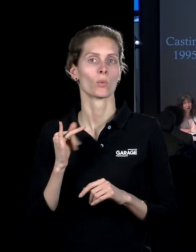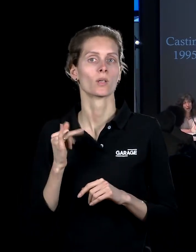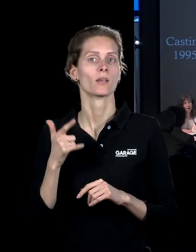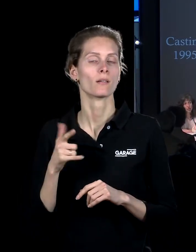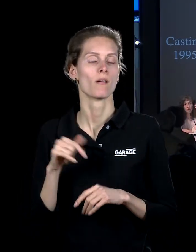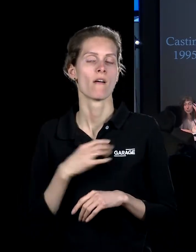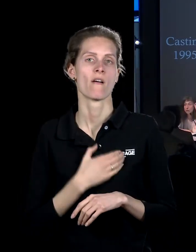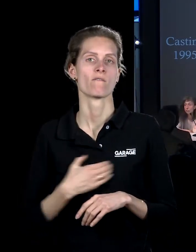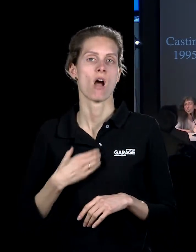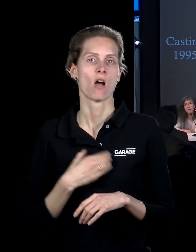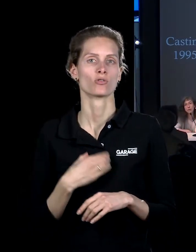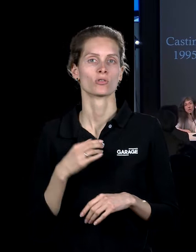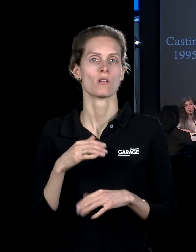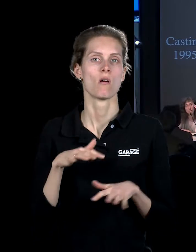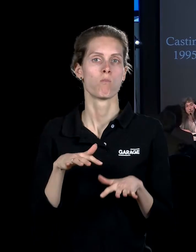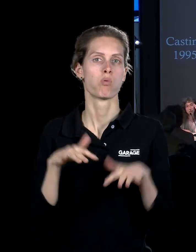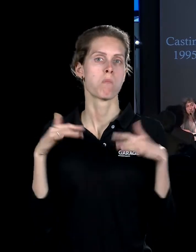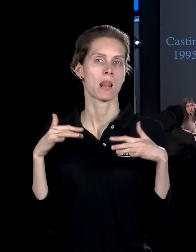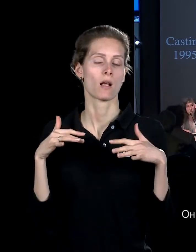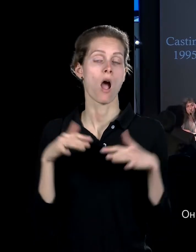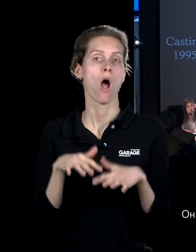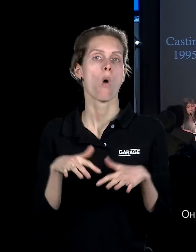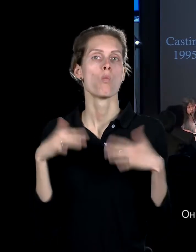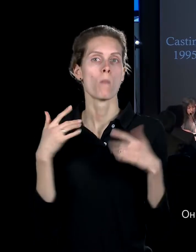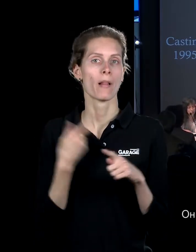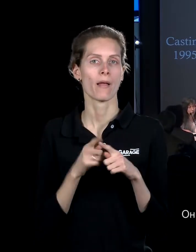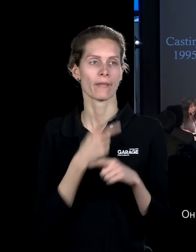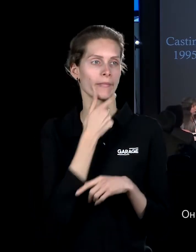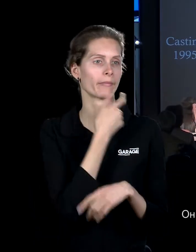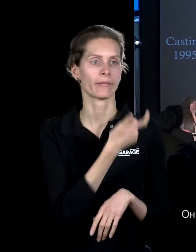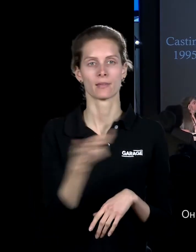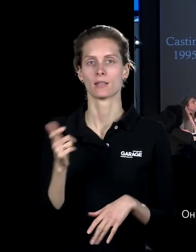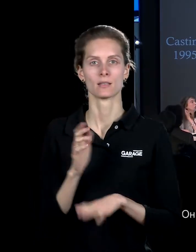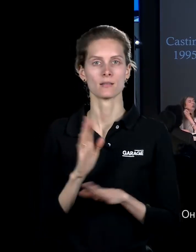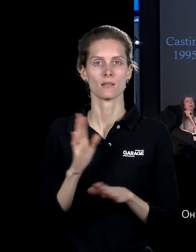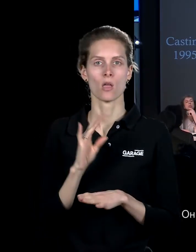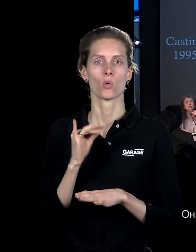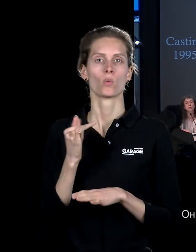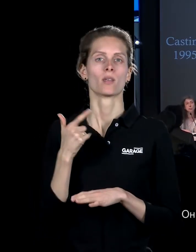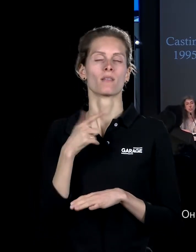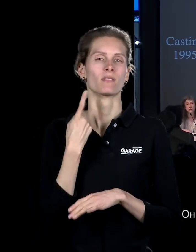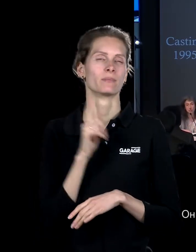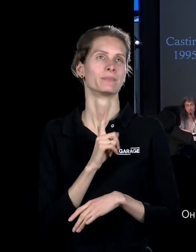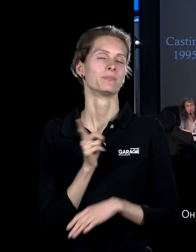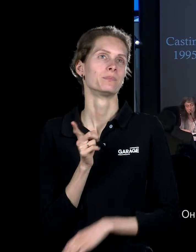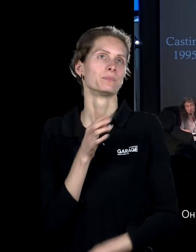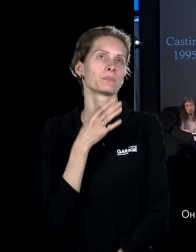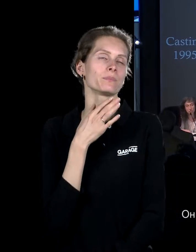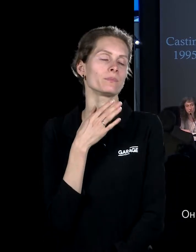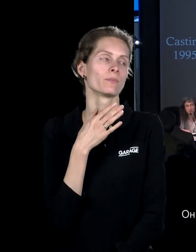публики, где публика не должна быть зрителем. Он сам художник в интервью говорит, что он